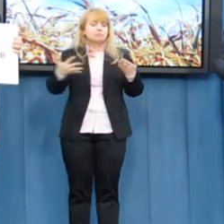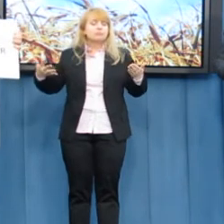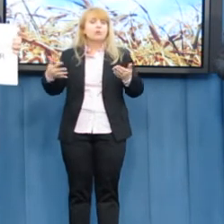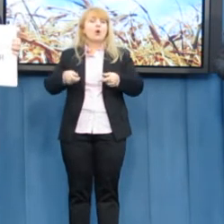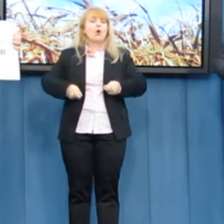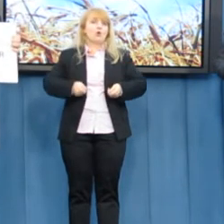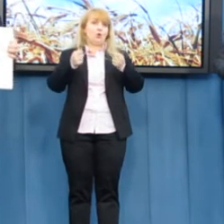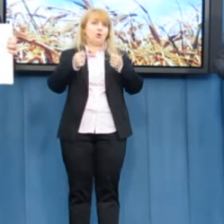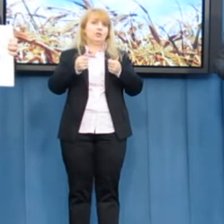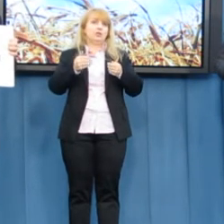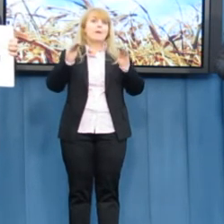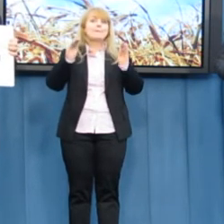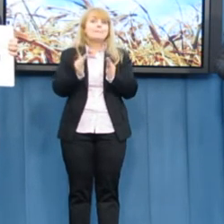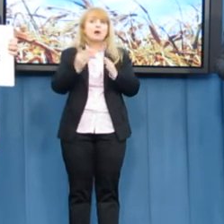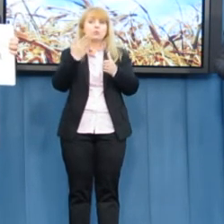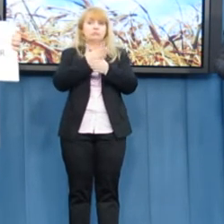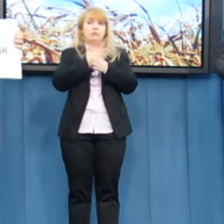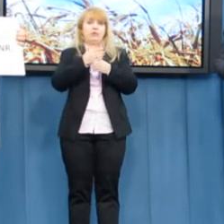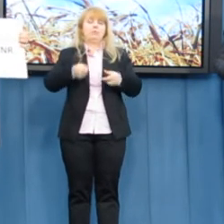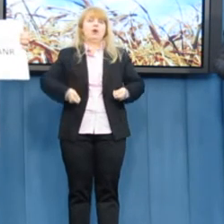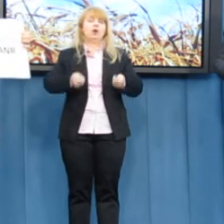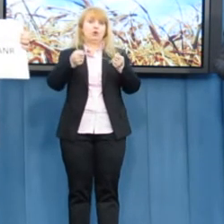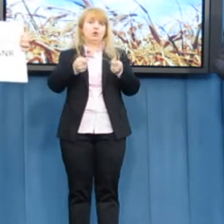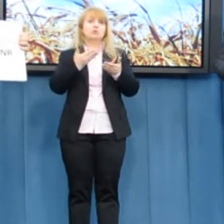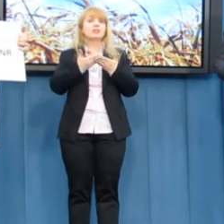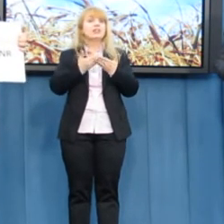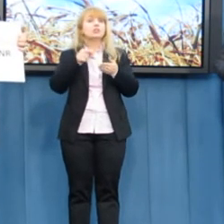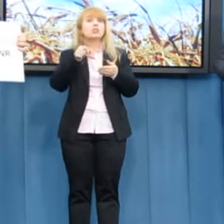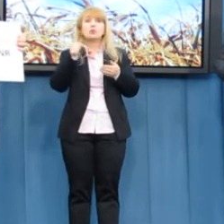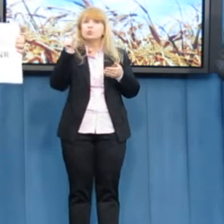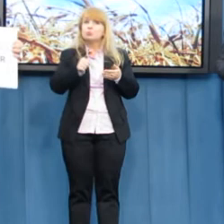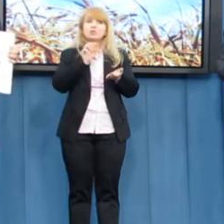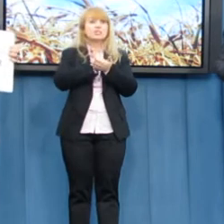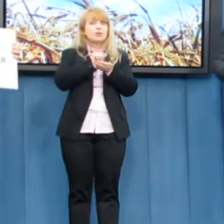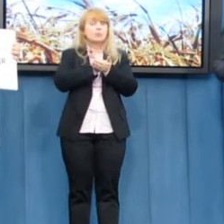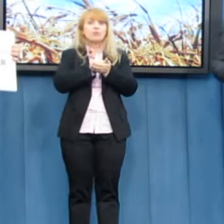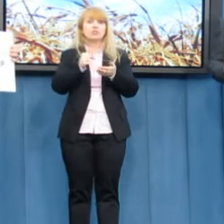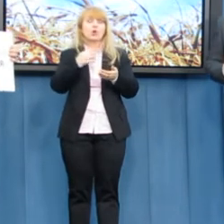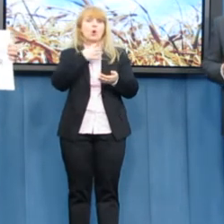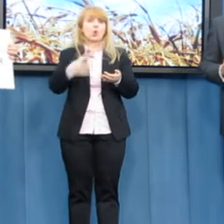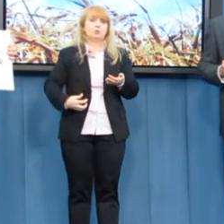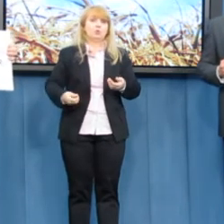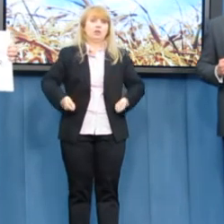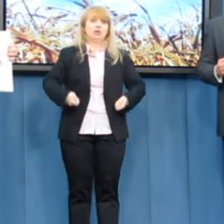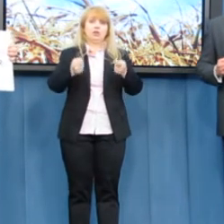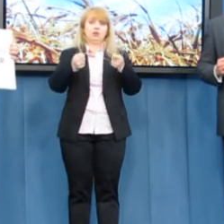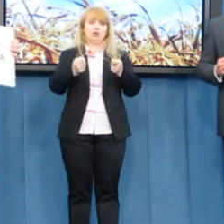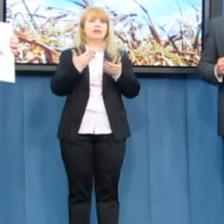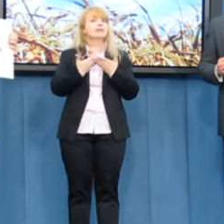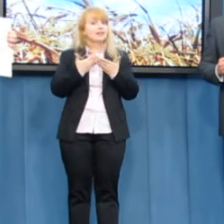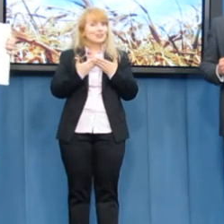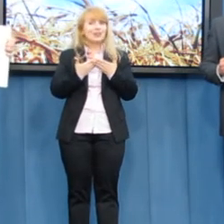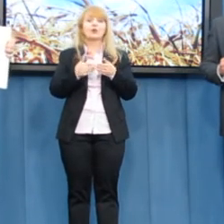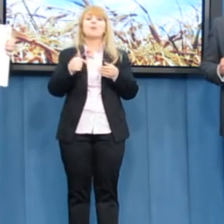rolny, mały przedsiębiorca rolny, ponieważ on ma się zająć gospodarką rolną. W związku z tym, szanowni państwo,